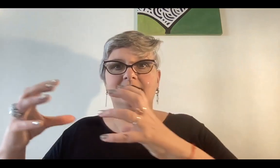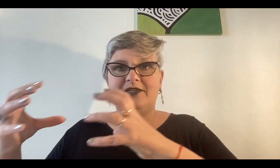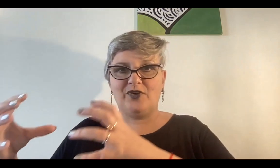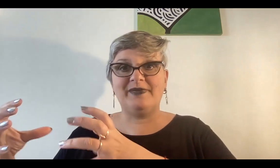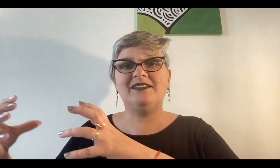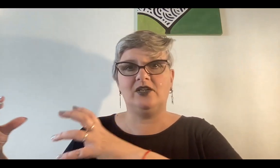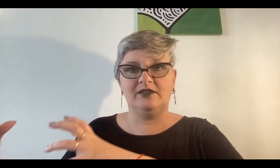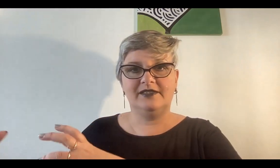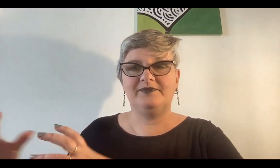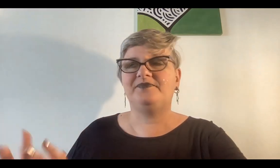deformando